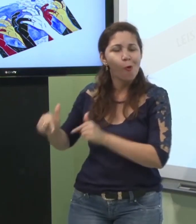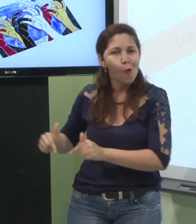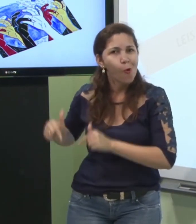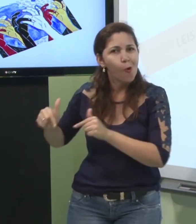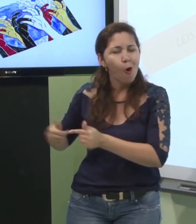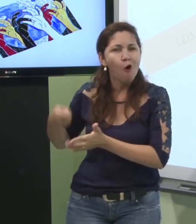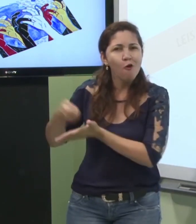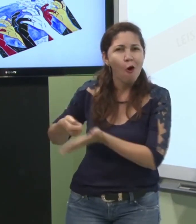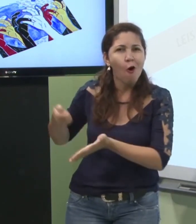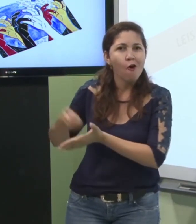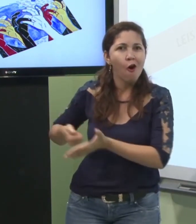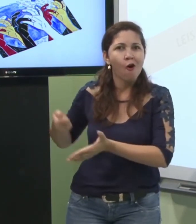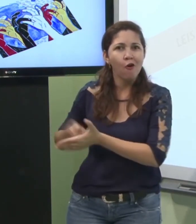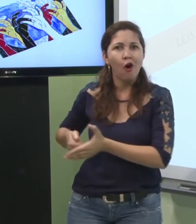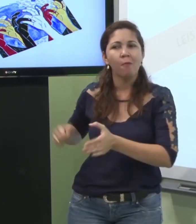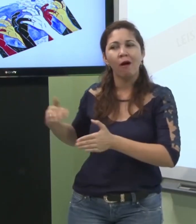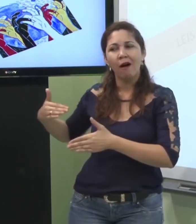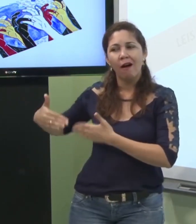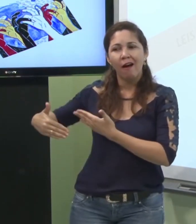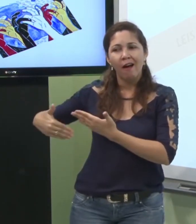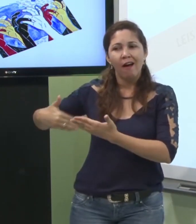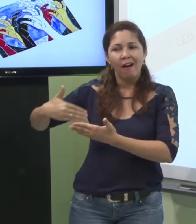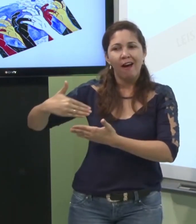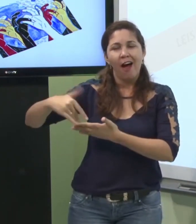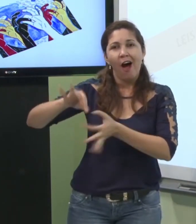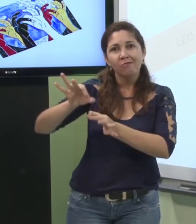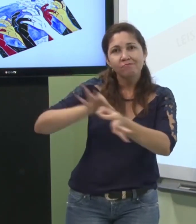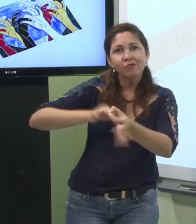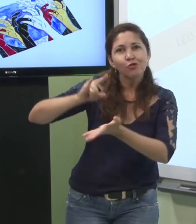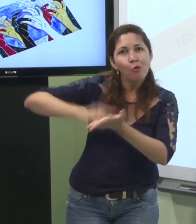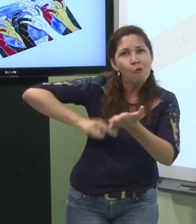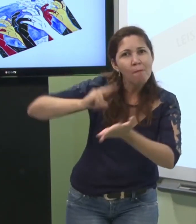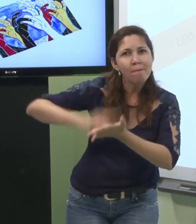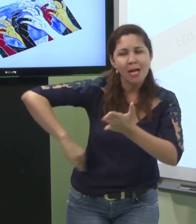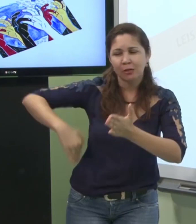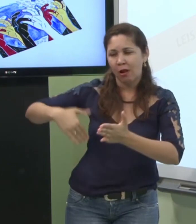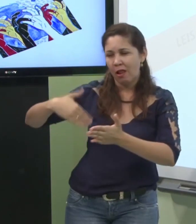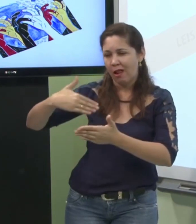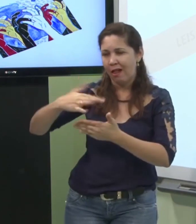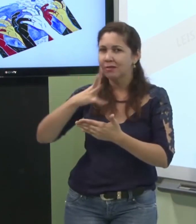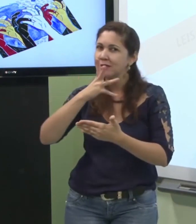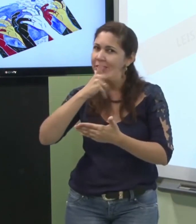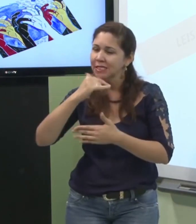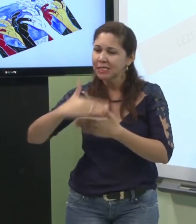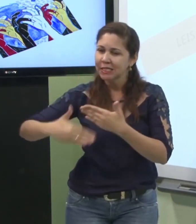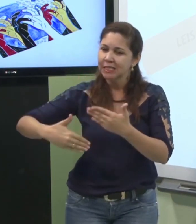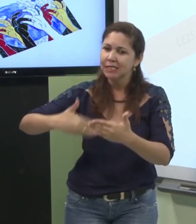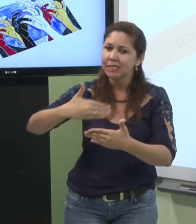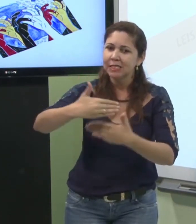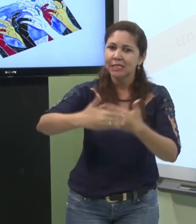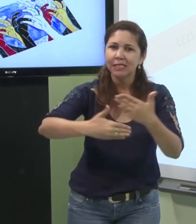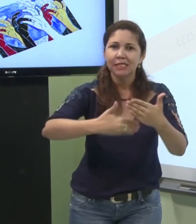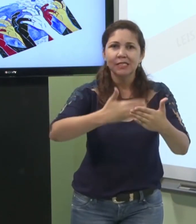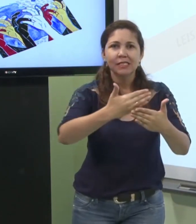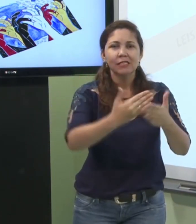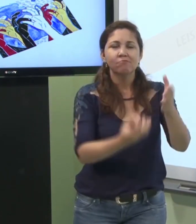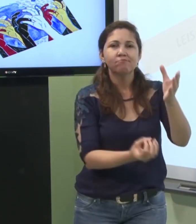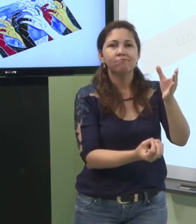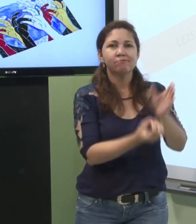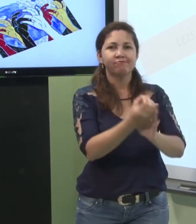precisam lutar precisam cobrar fazendo documentos e isso é um processo que demora até